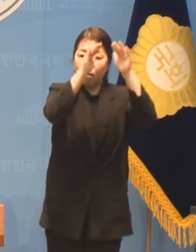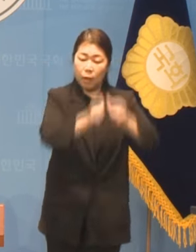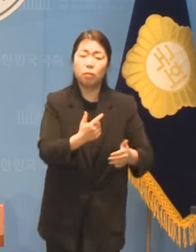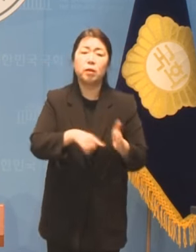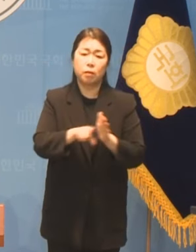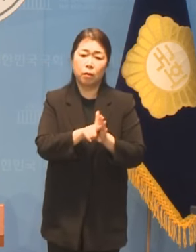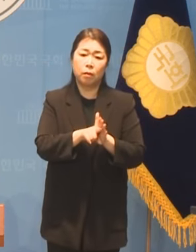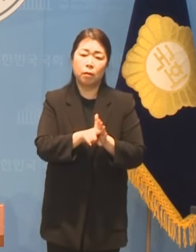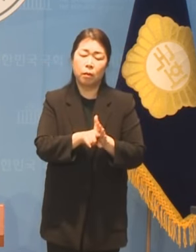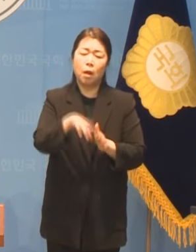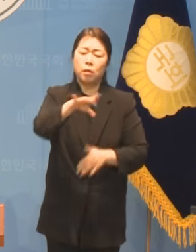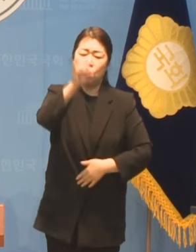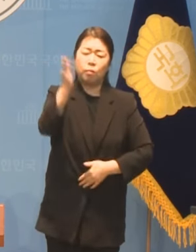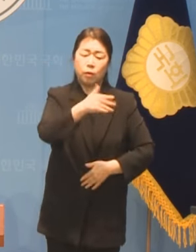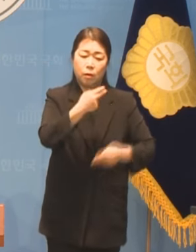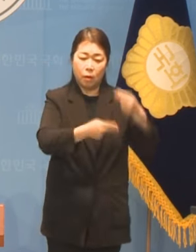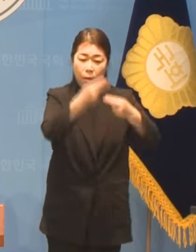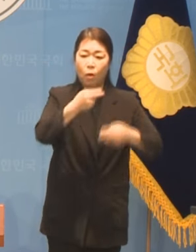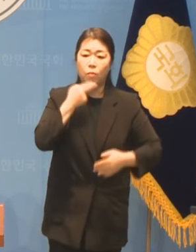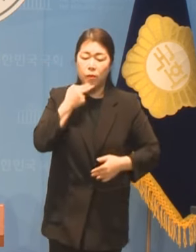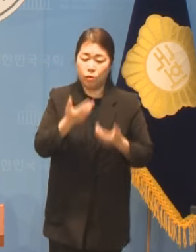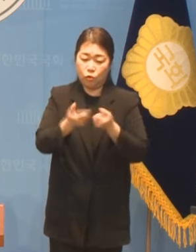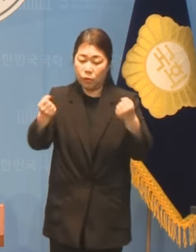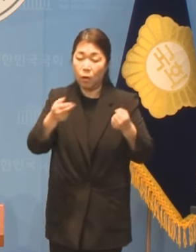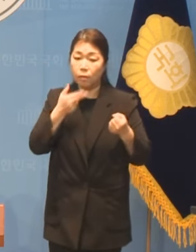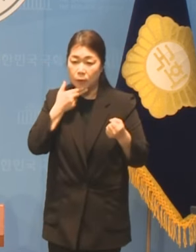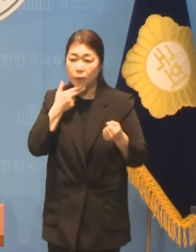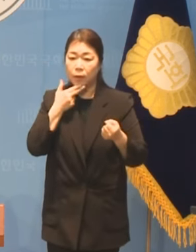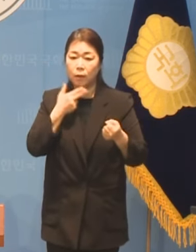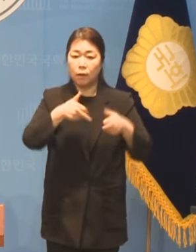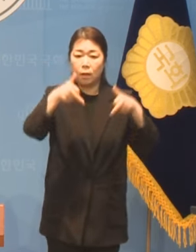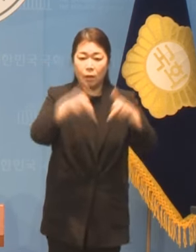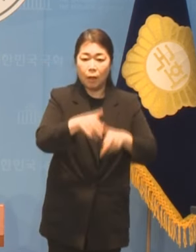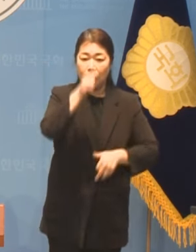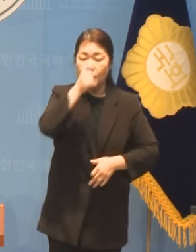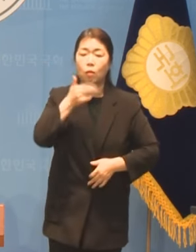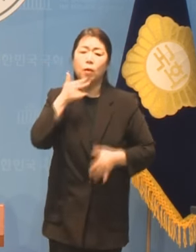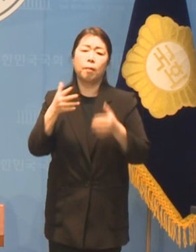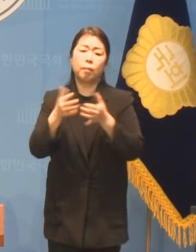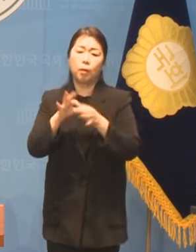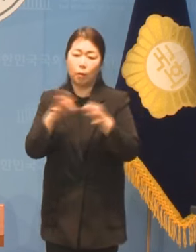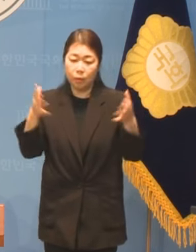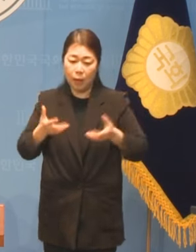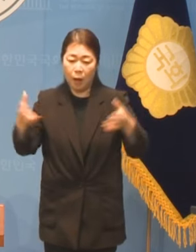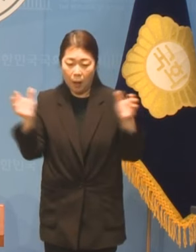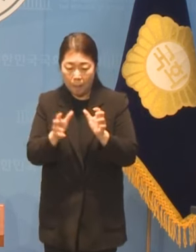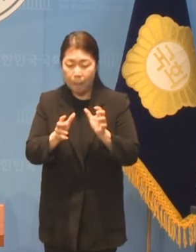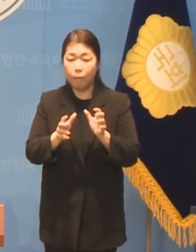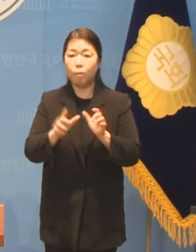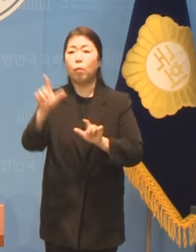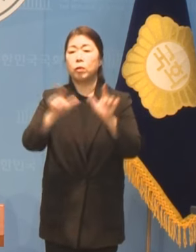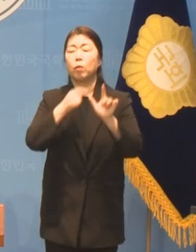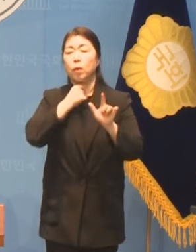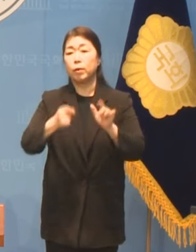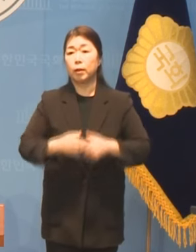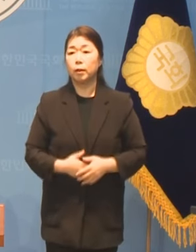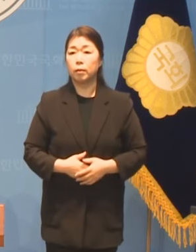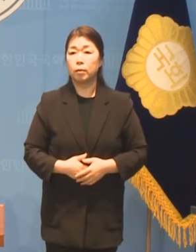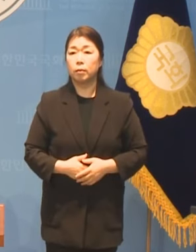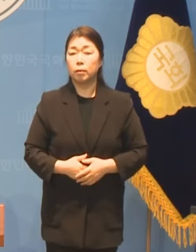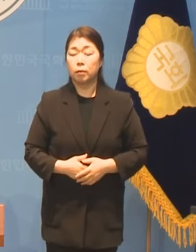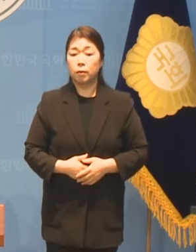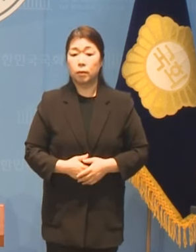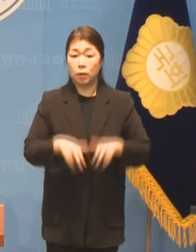장벽이 없는 미래를 그리는 정치로 움직일 것입니다 장애인의 미래는 장벽이 없는 사회입니다